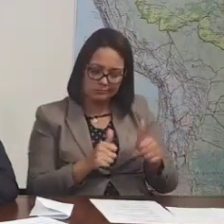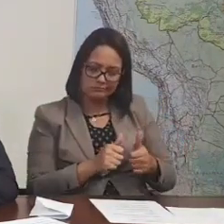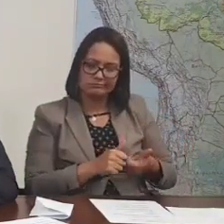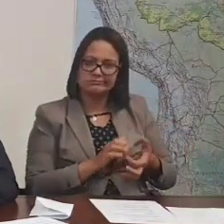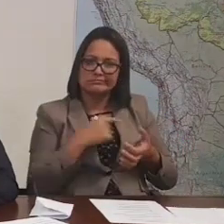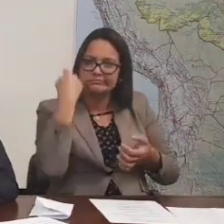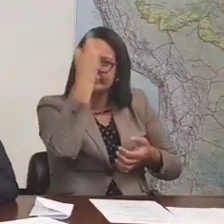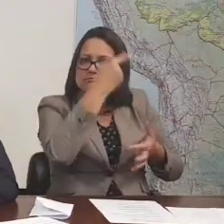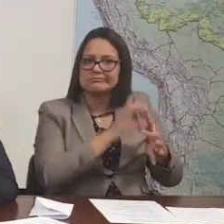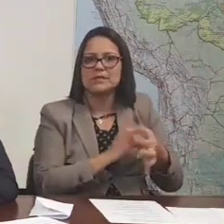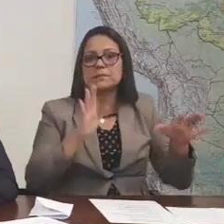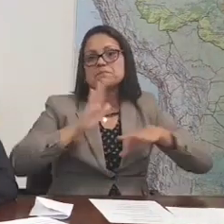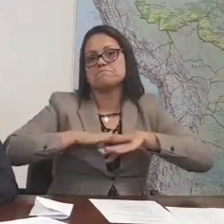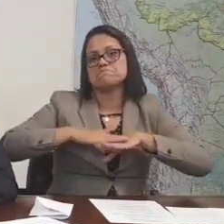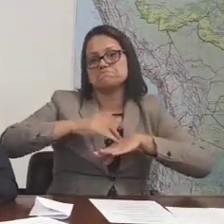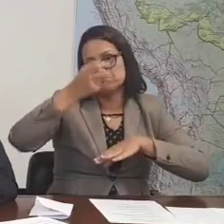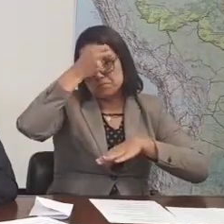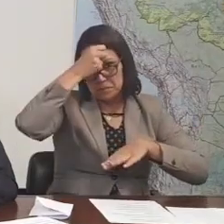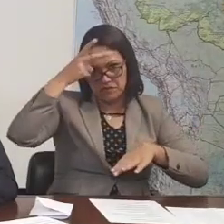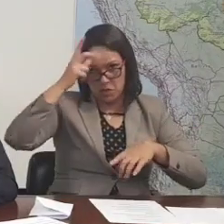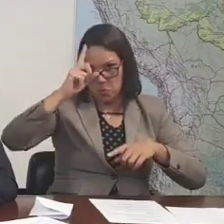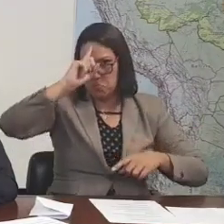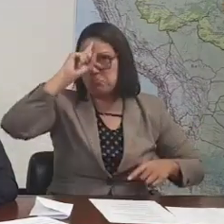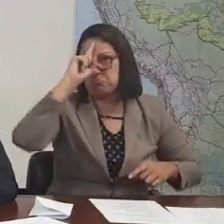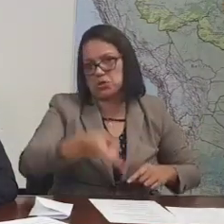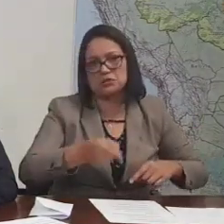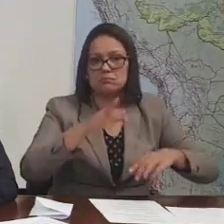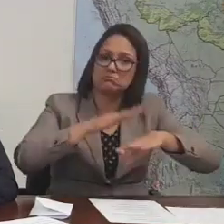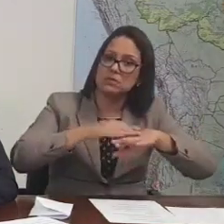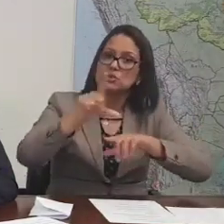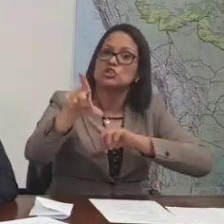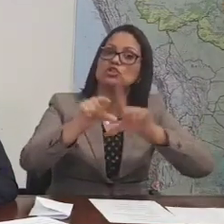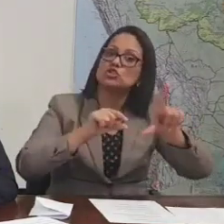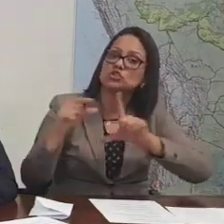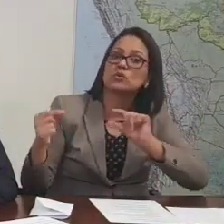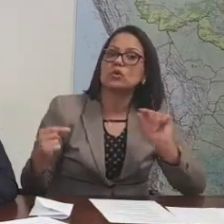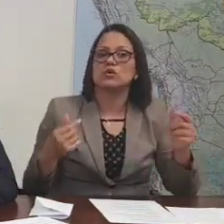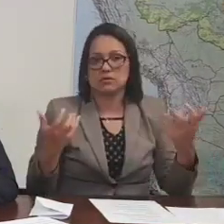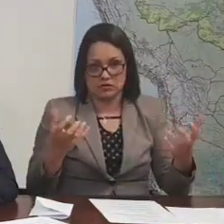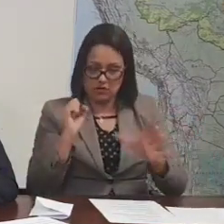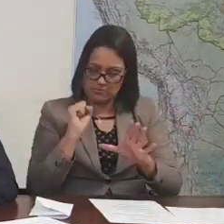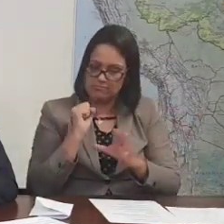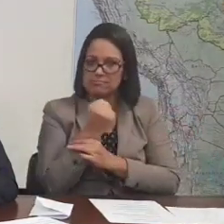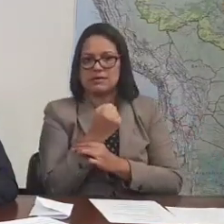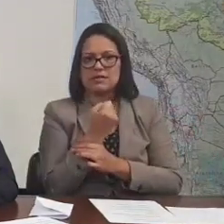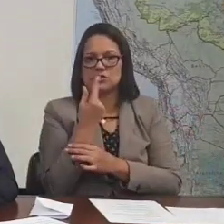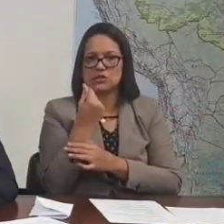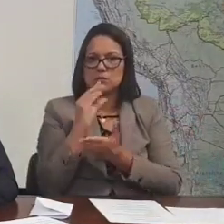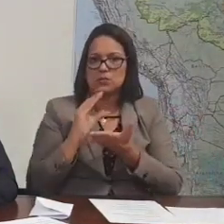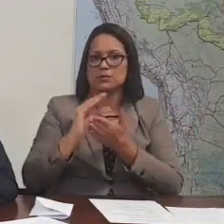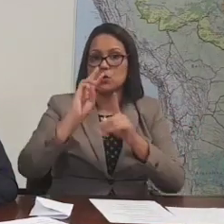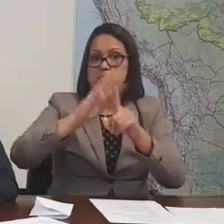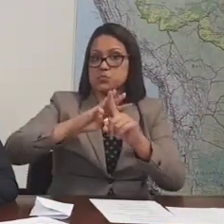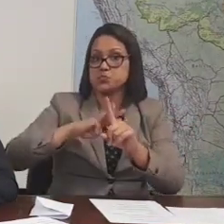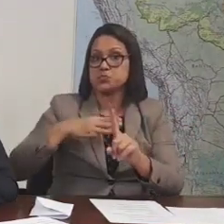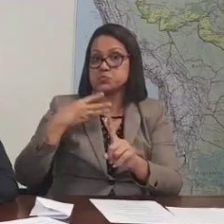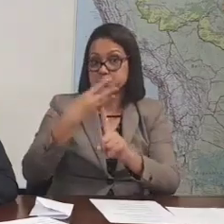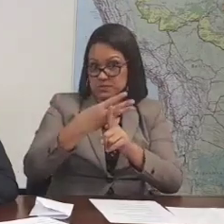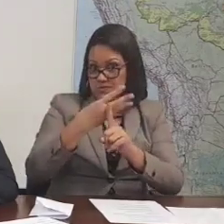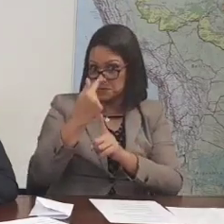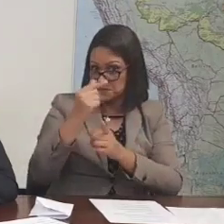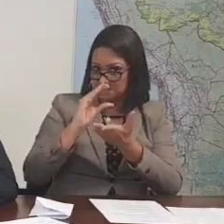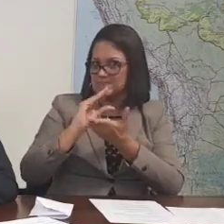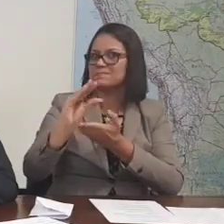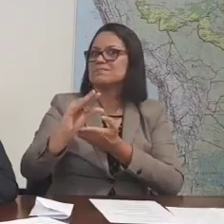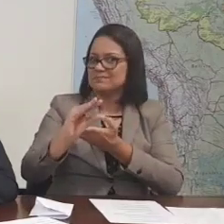os prefeitos é que vão decidir, presidente. Não é ordem nossa, quem quiser fazer, faz. Nós vamos garantir o recurso, triplicamos o valor